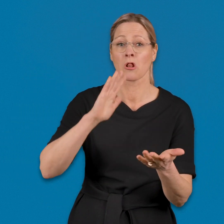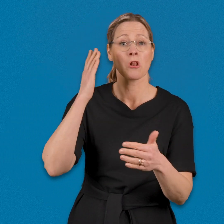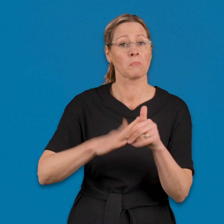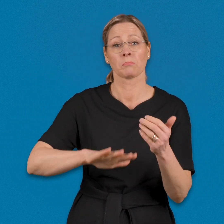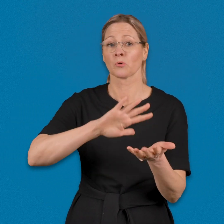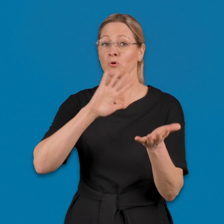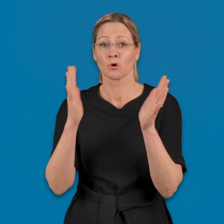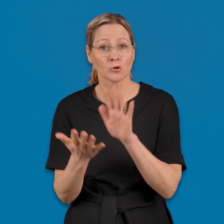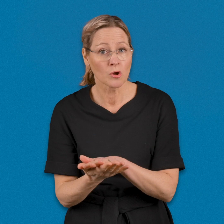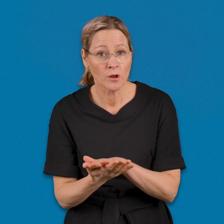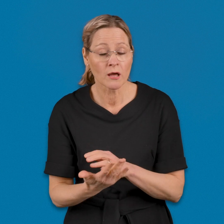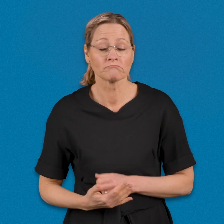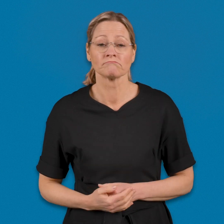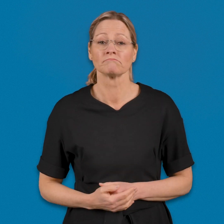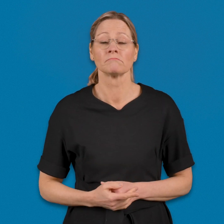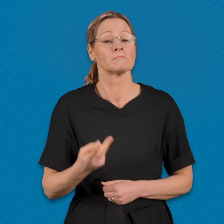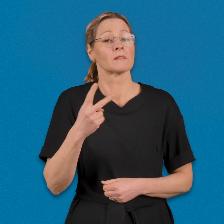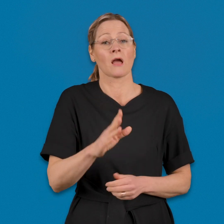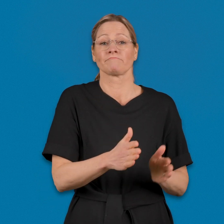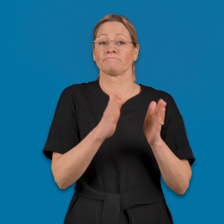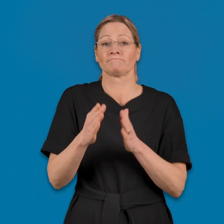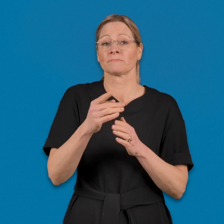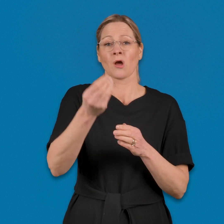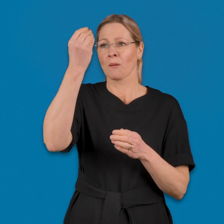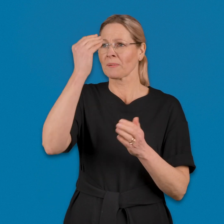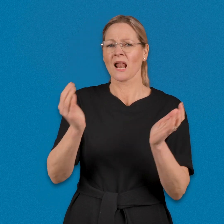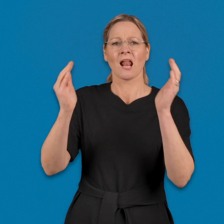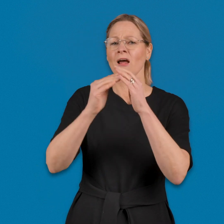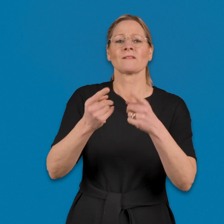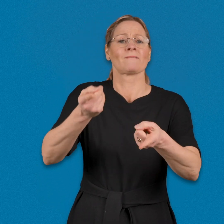tai loppuu kokonaan, vaihdat oppilaitosta,